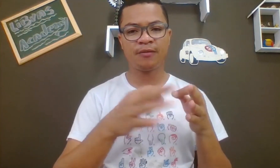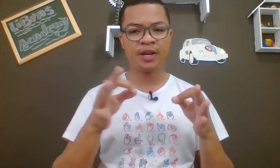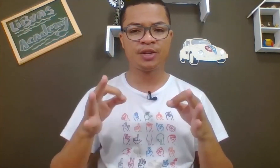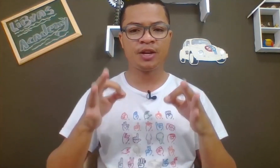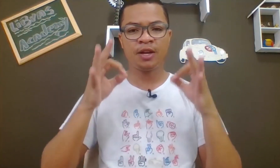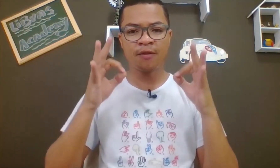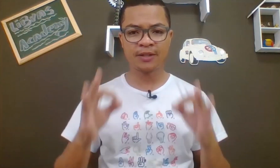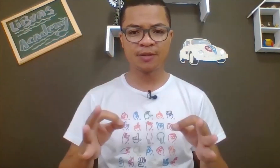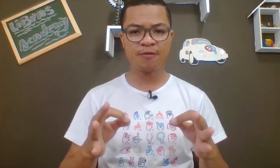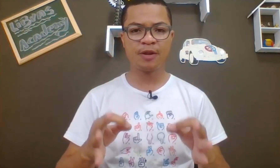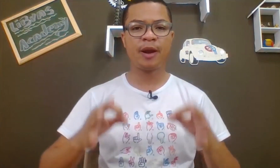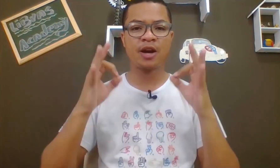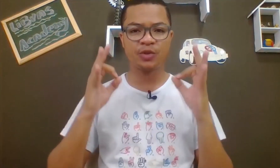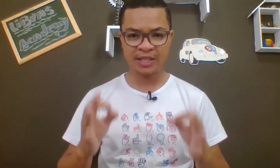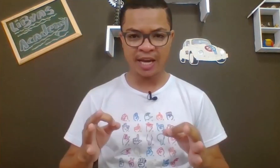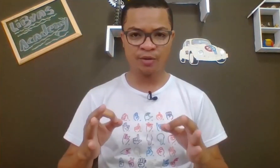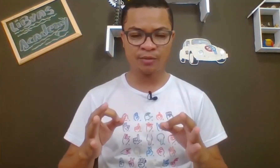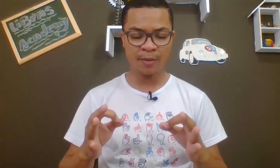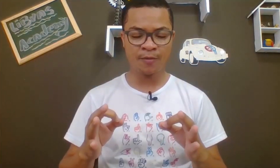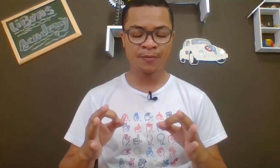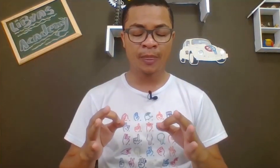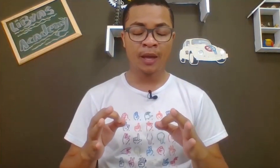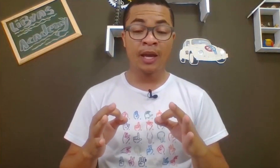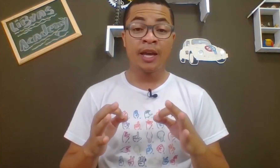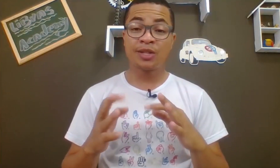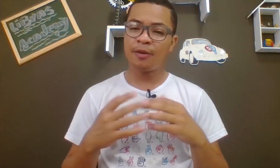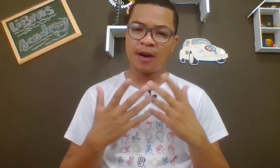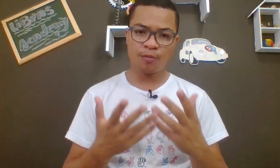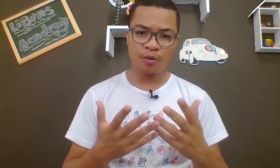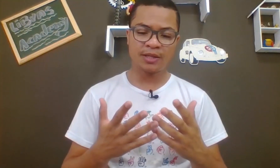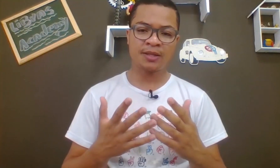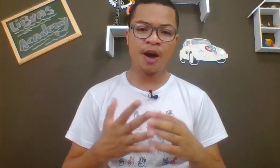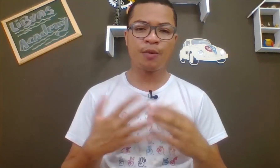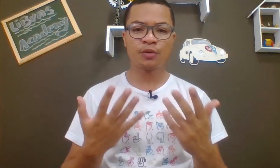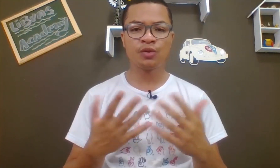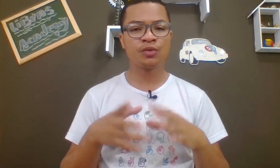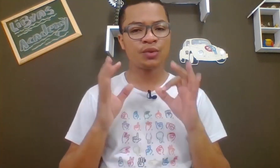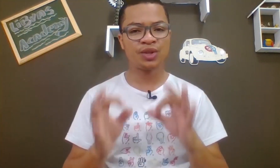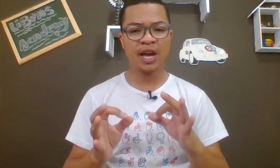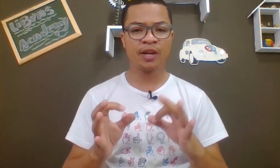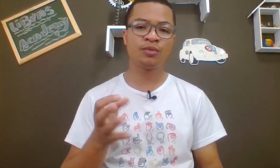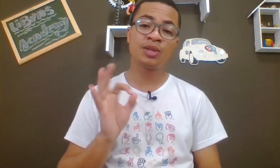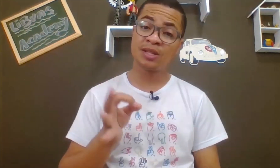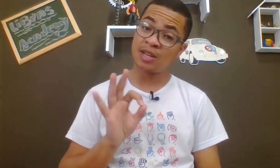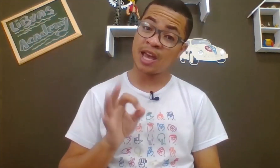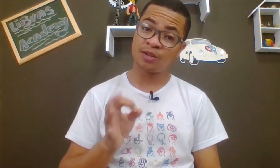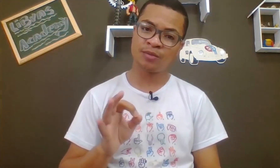frente, vai fazer esse movimento pra baixo, certo, tá bom? Eu sempre falo um pouco desse sinal porque os dois usam certo, certo,